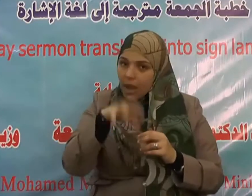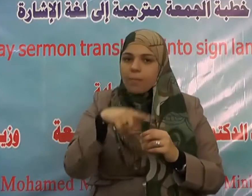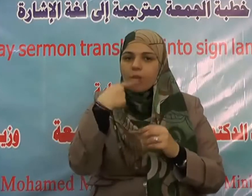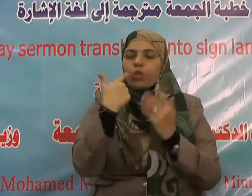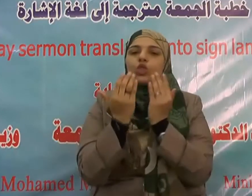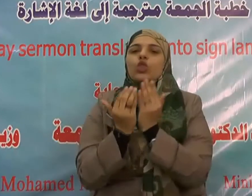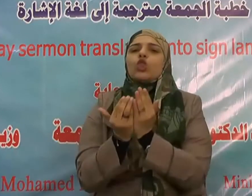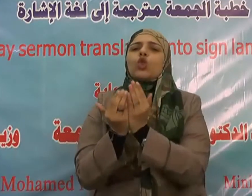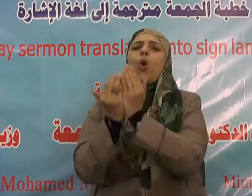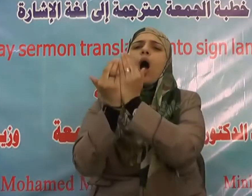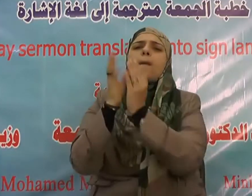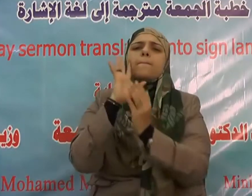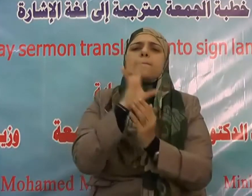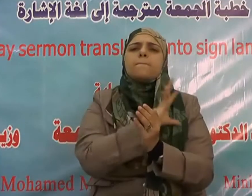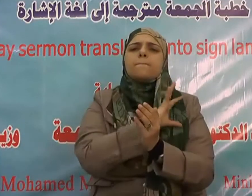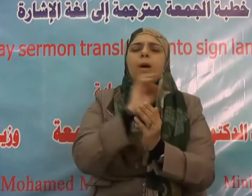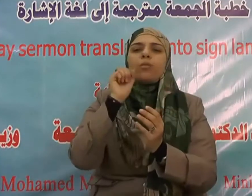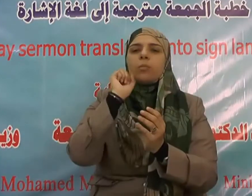ولكم